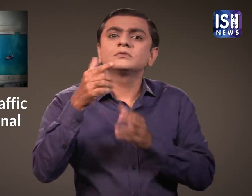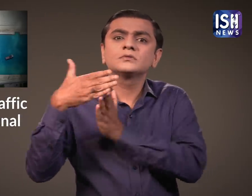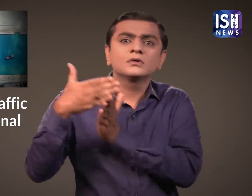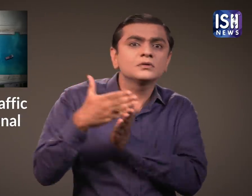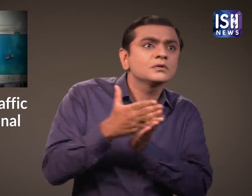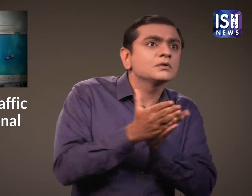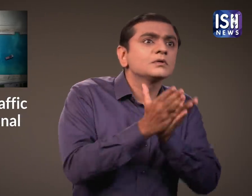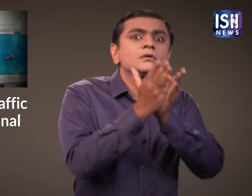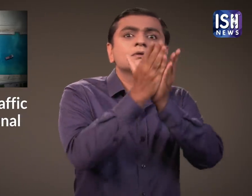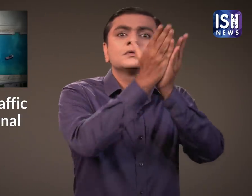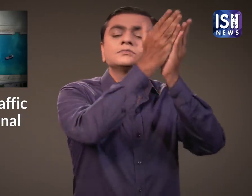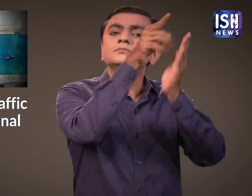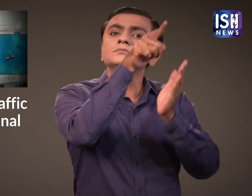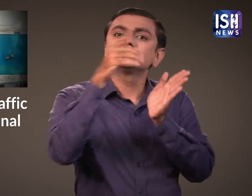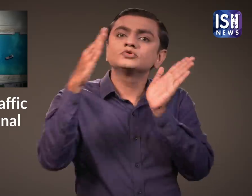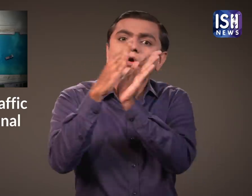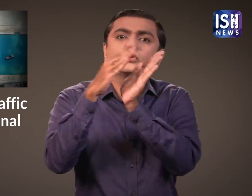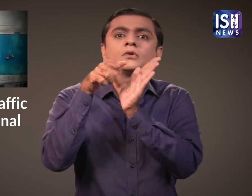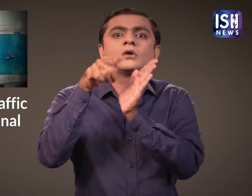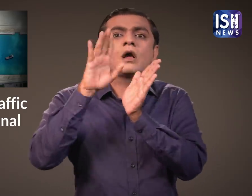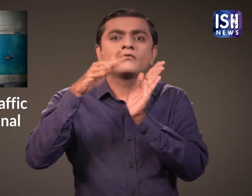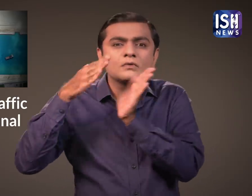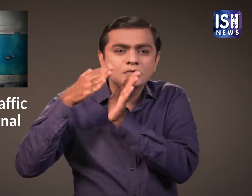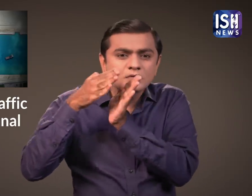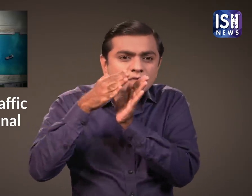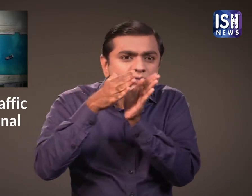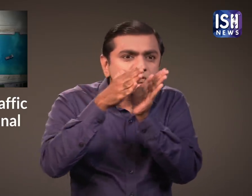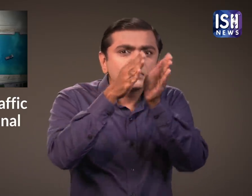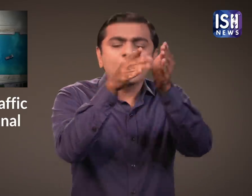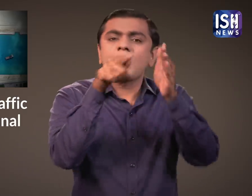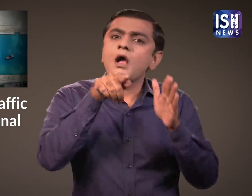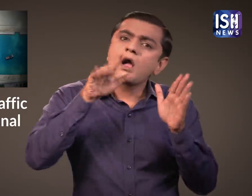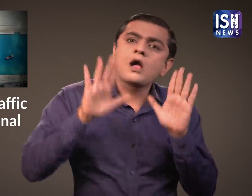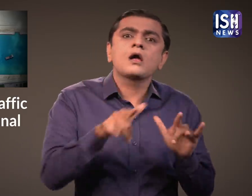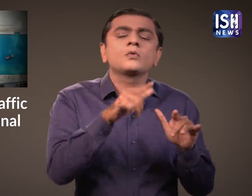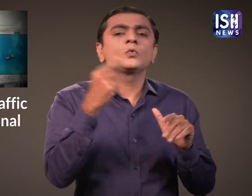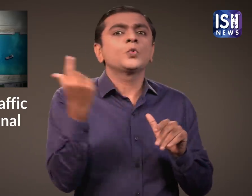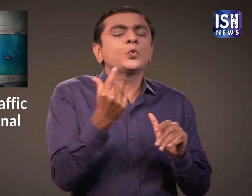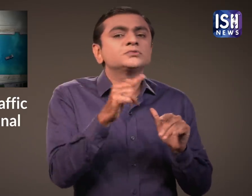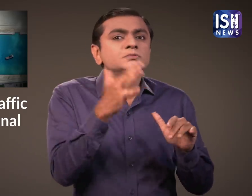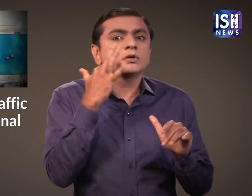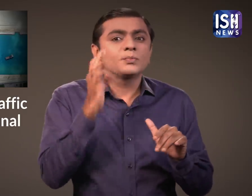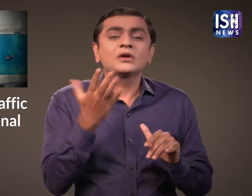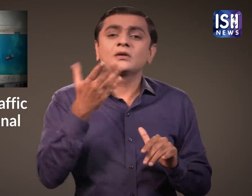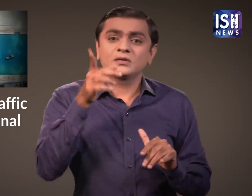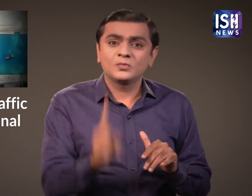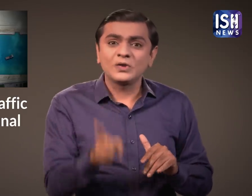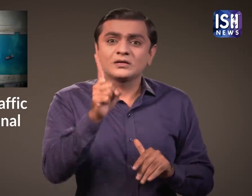करती है। और समय बचाने में भी मदद करती है।